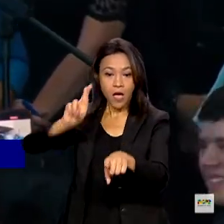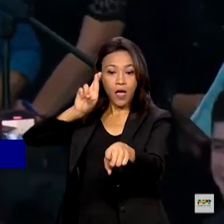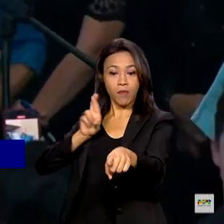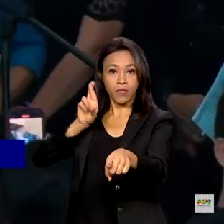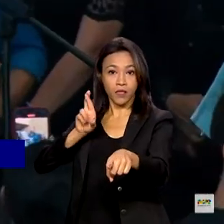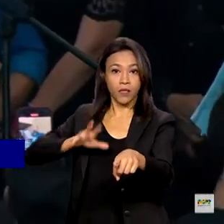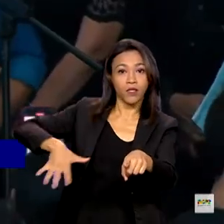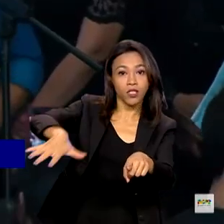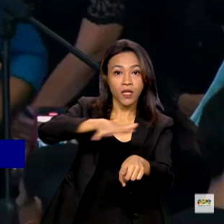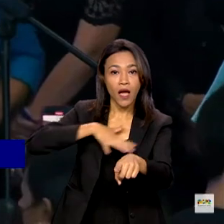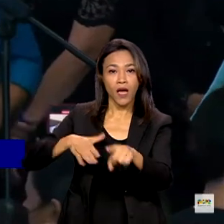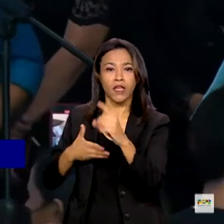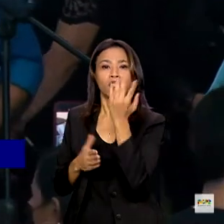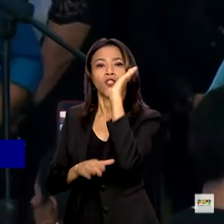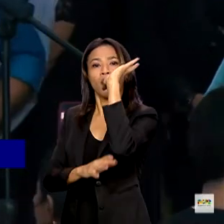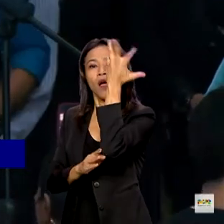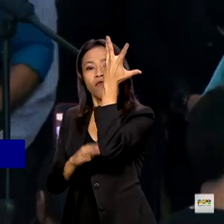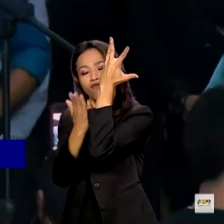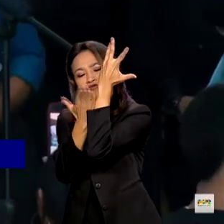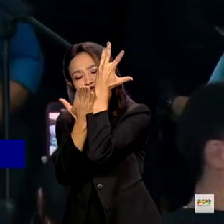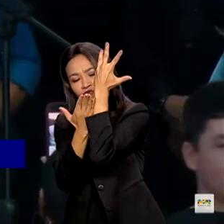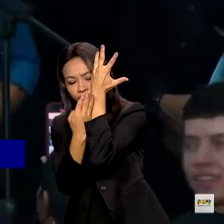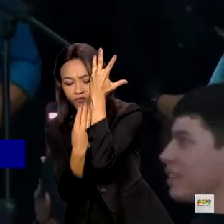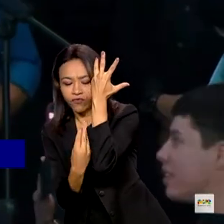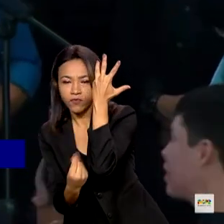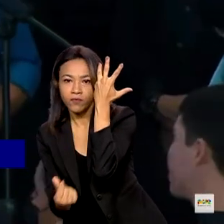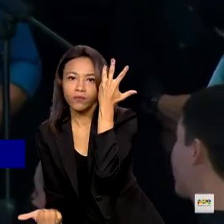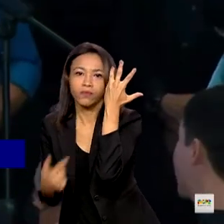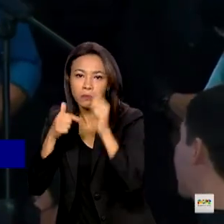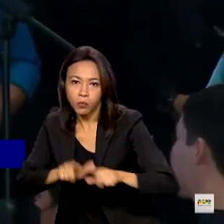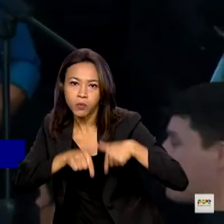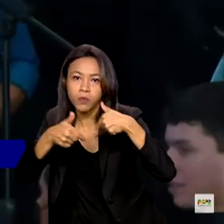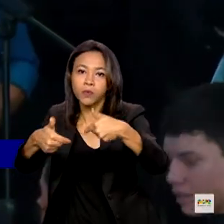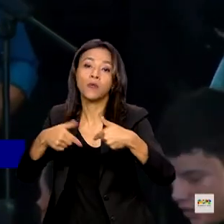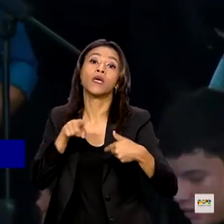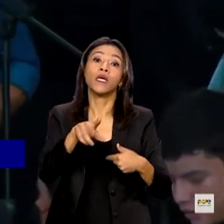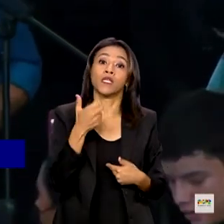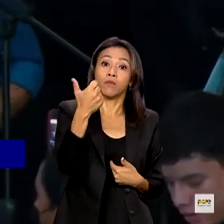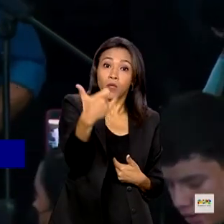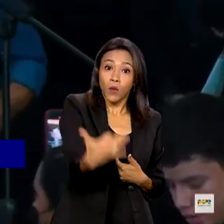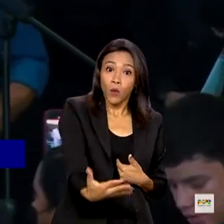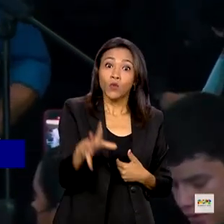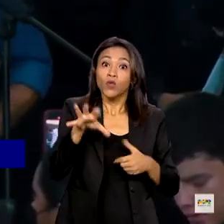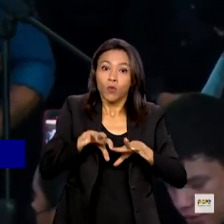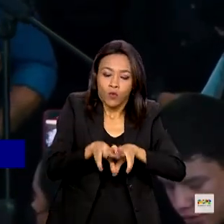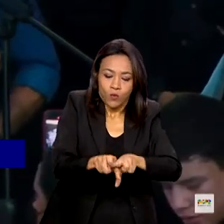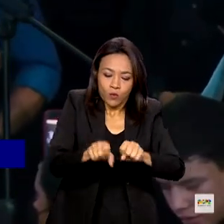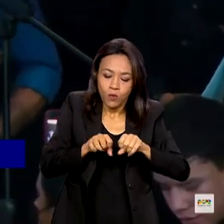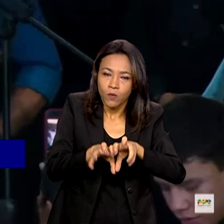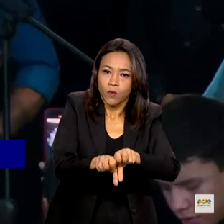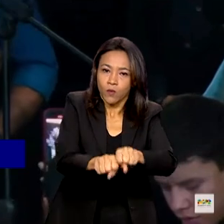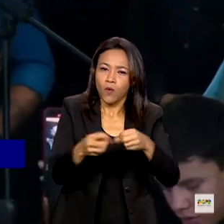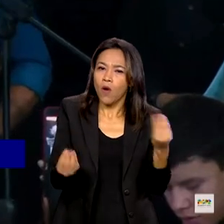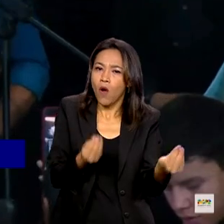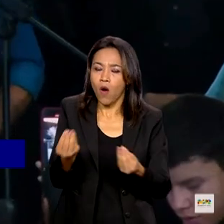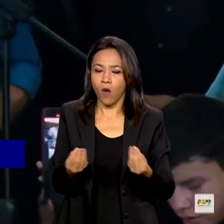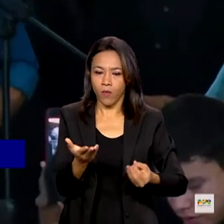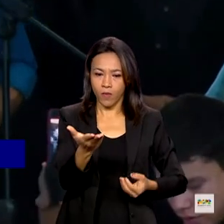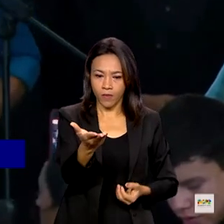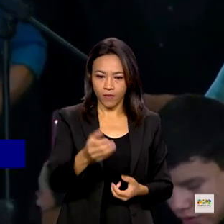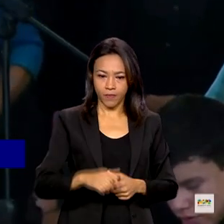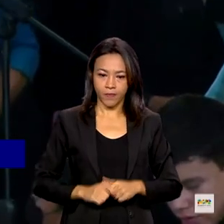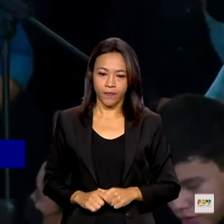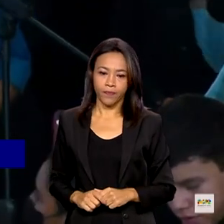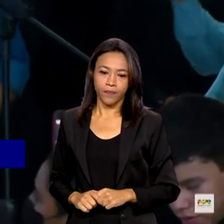produtivo extrativista destacou a necessidade de investimentos no cultivo do açaí. A gente precisa de frise, câmaras